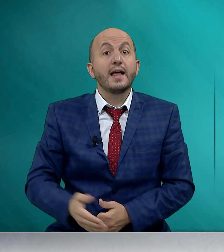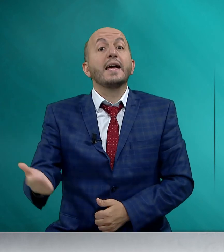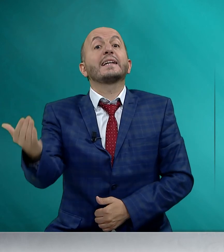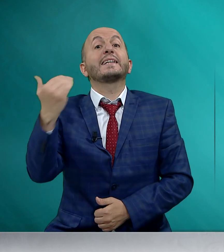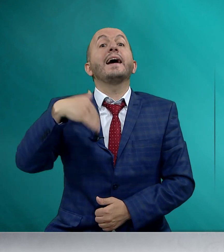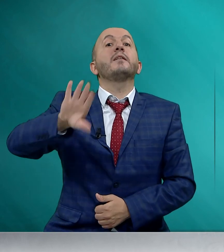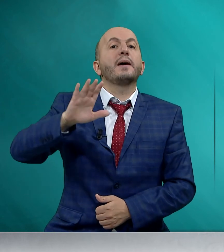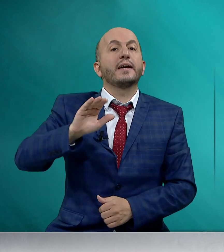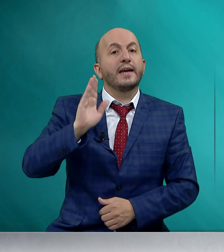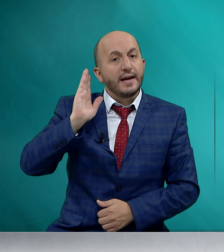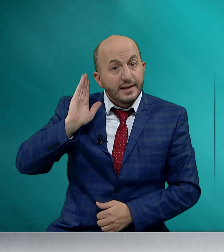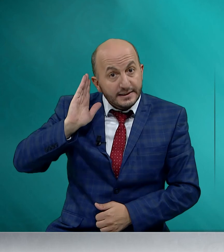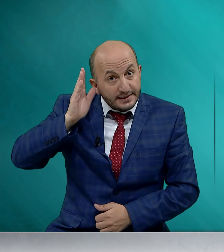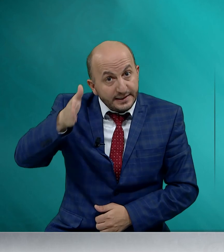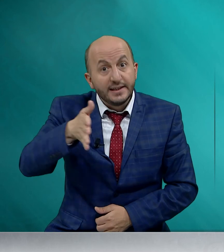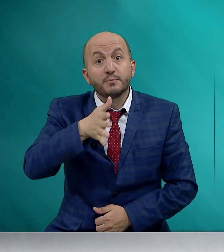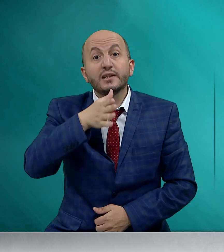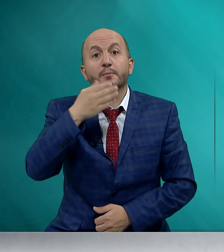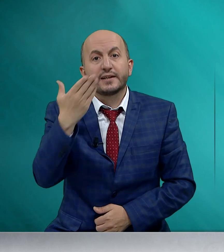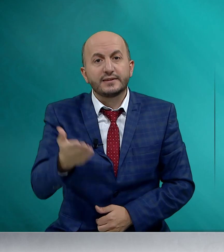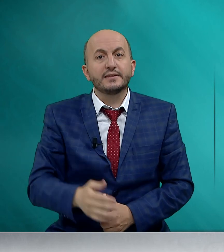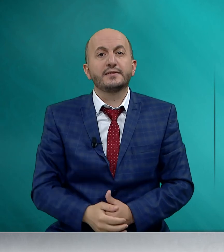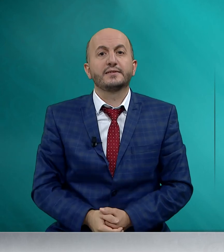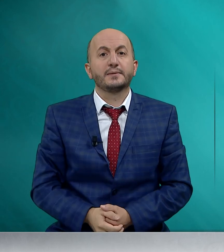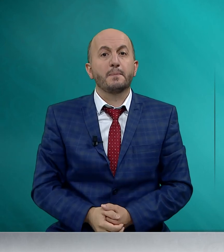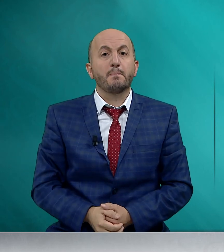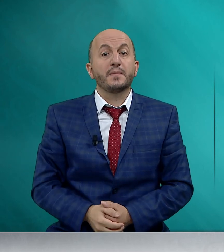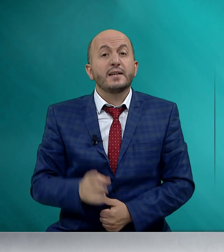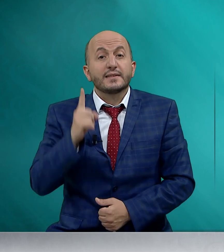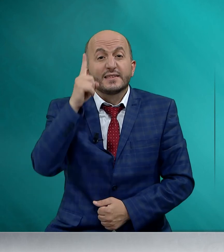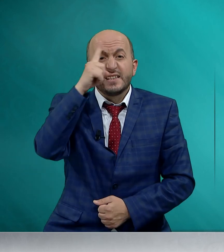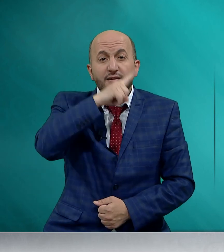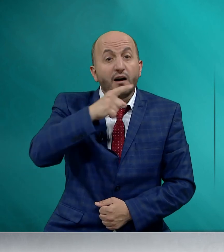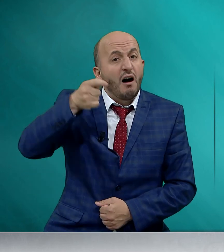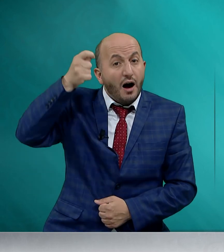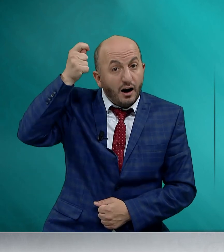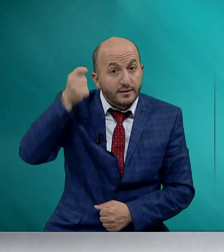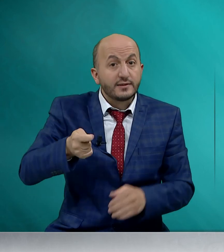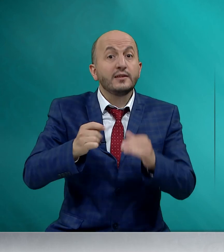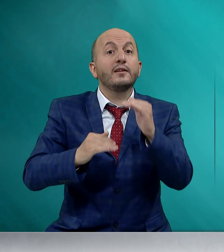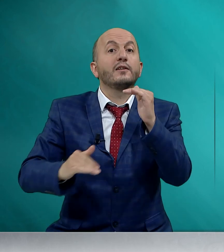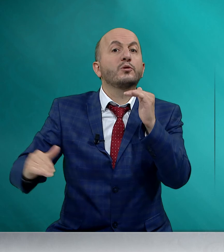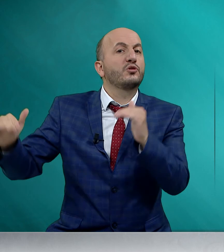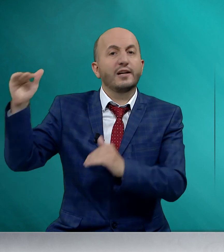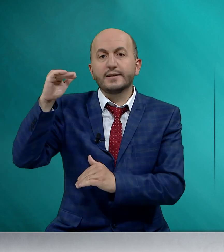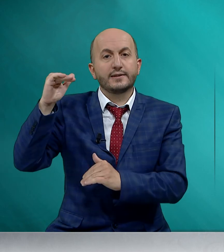Gelmeyene gidebilmektir. Zira asıl yücelik,